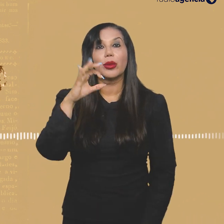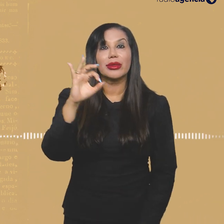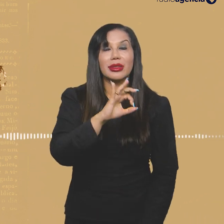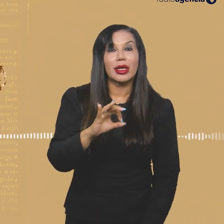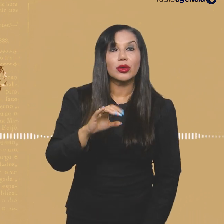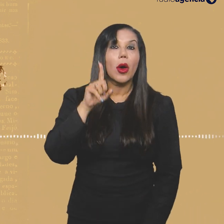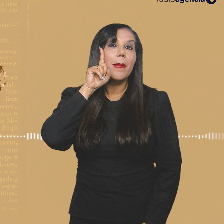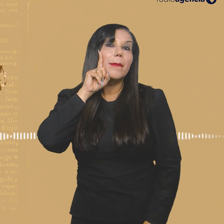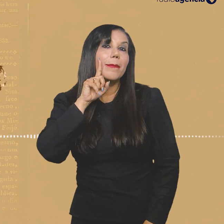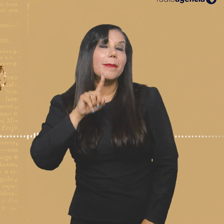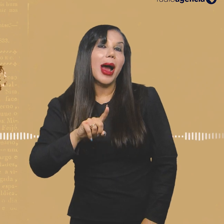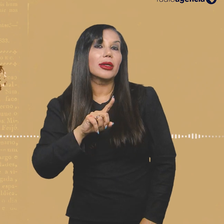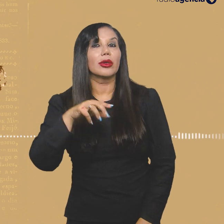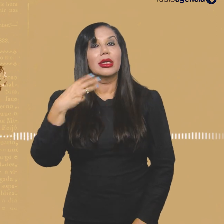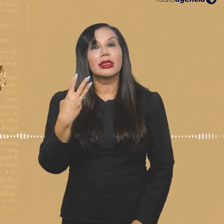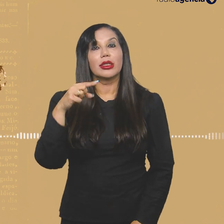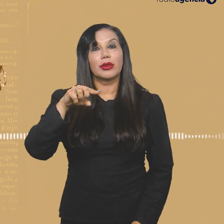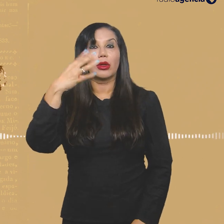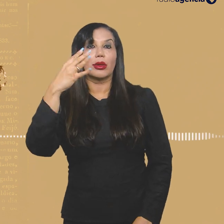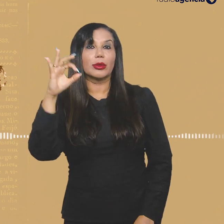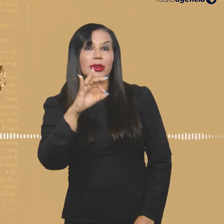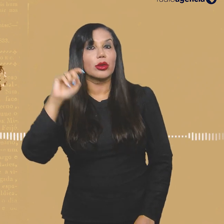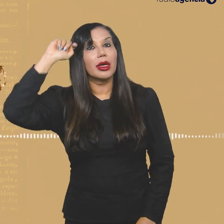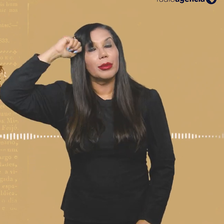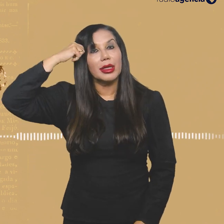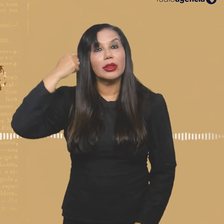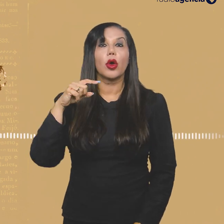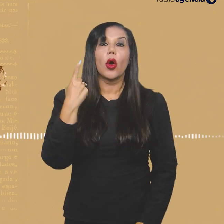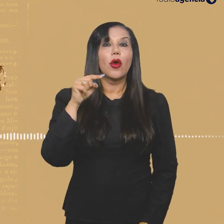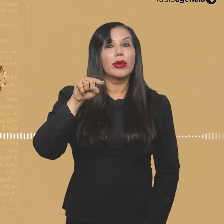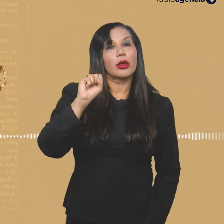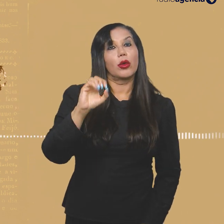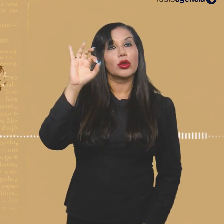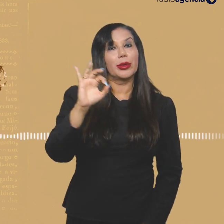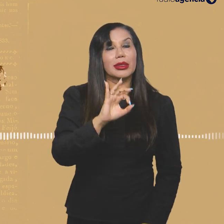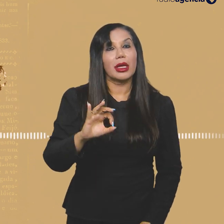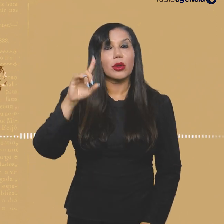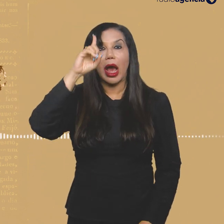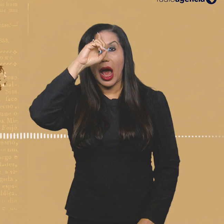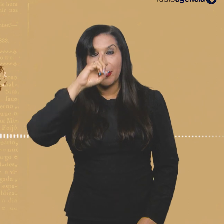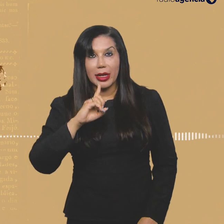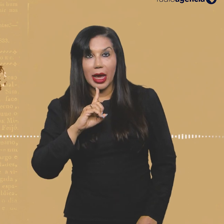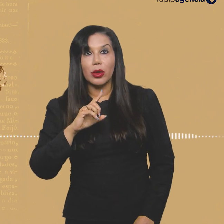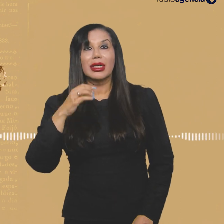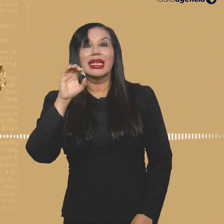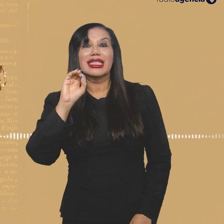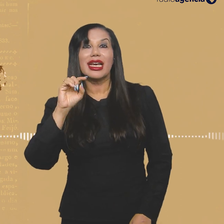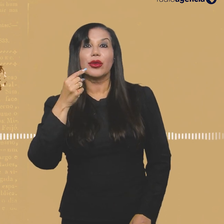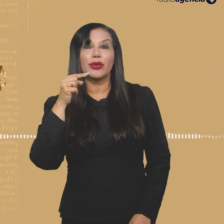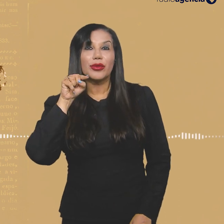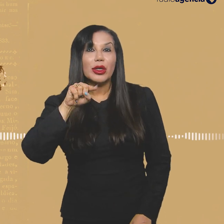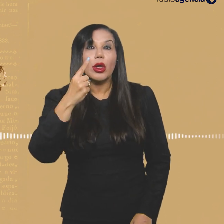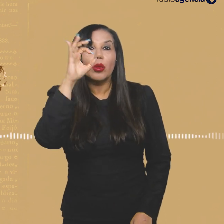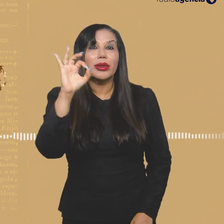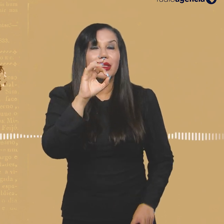,1% são pardos, 3,4% pretos, 1,8% amarelos e 0